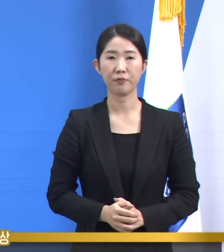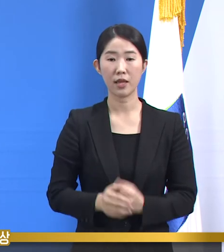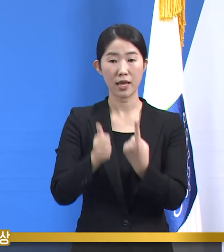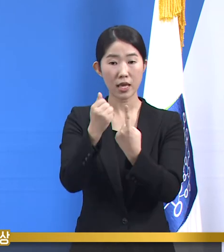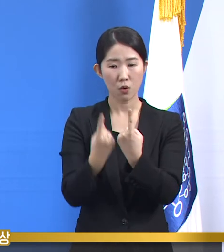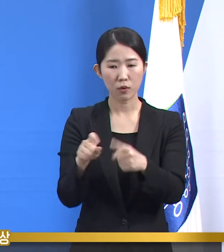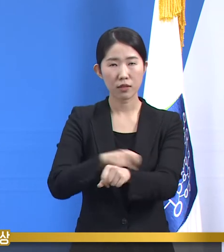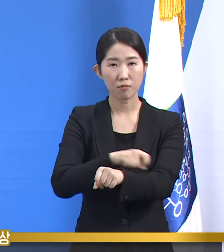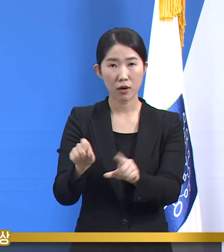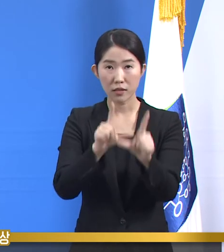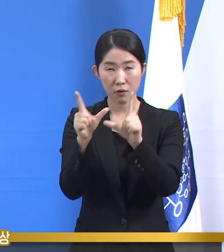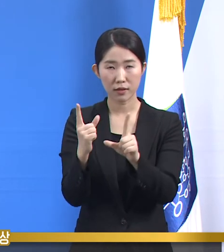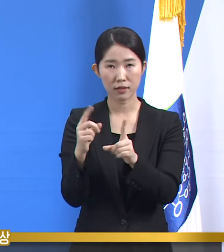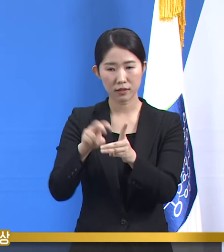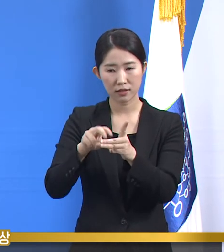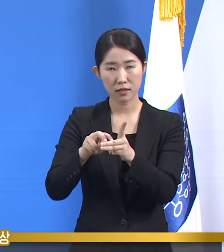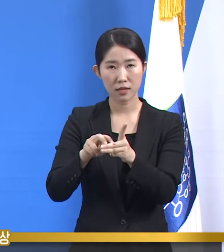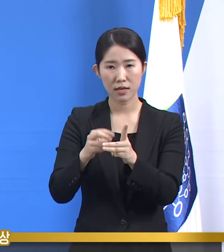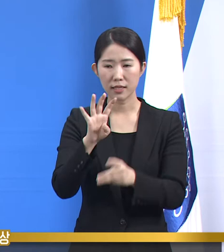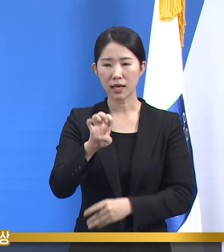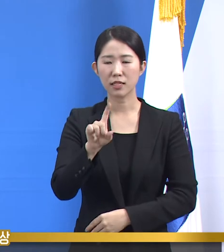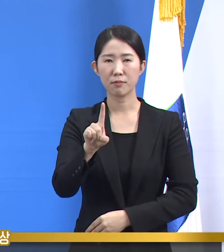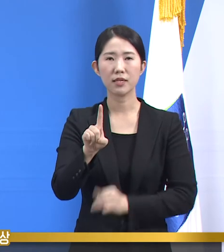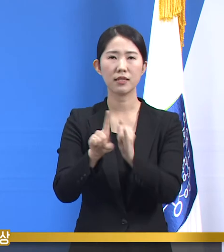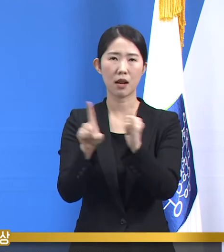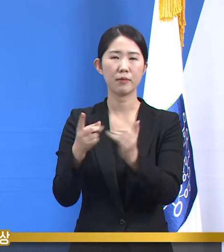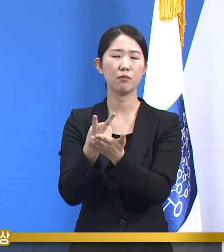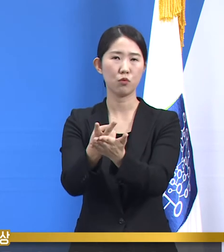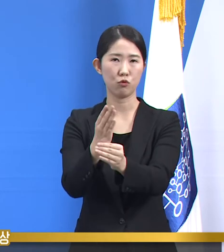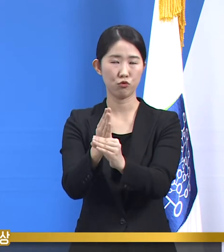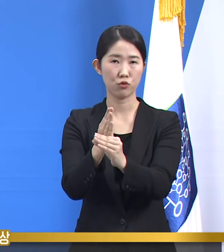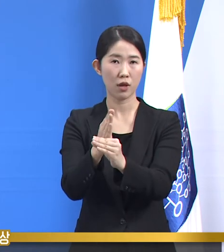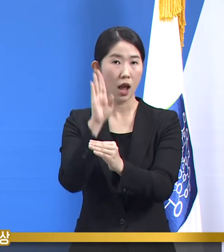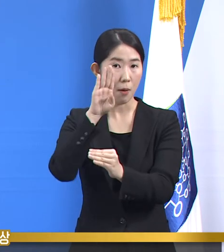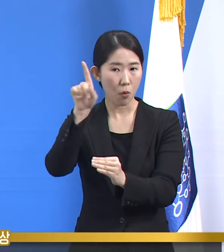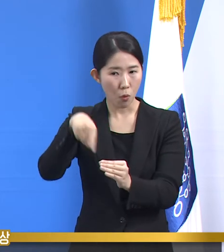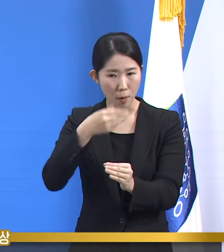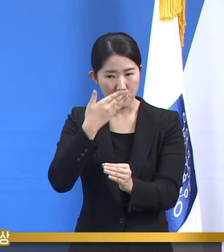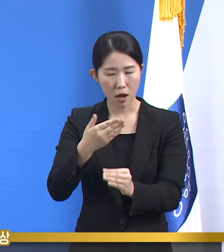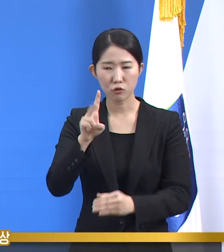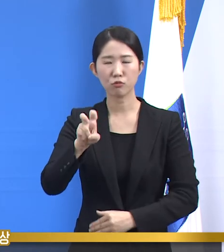41명이 입소해 자녀 수용 가능 인원이 25명입니다.